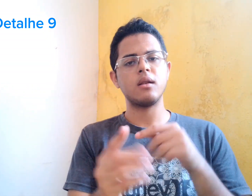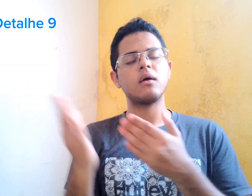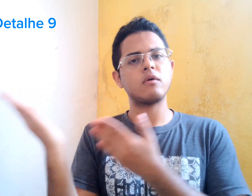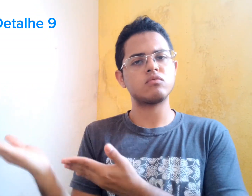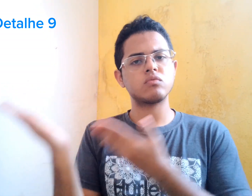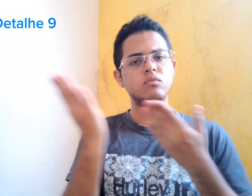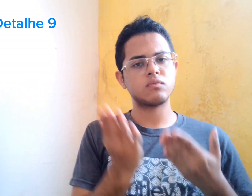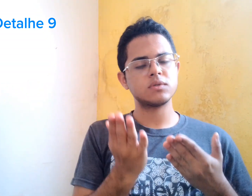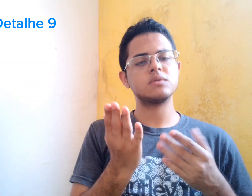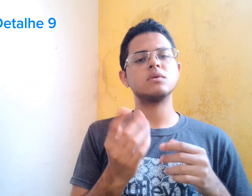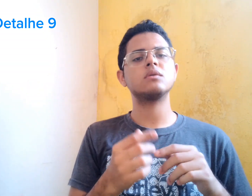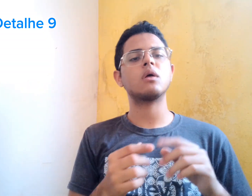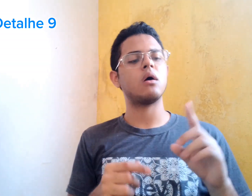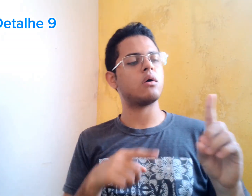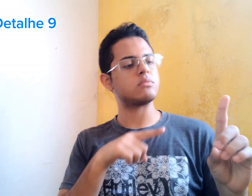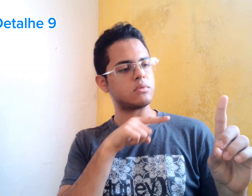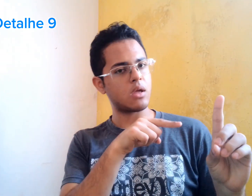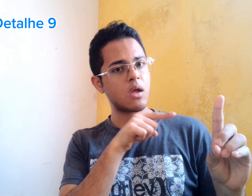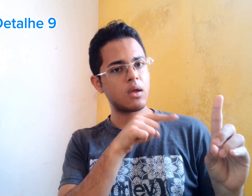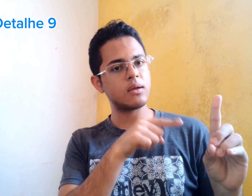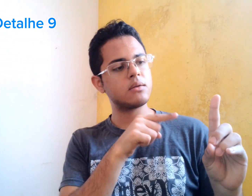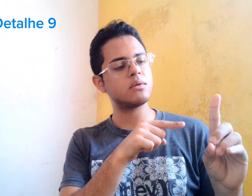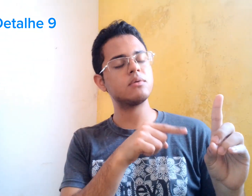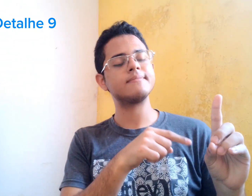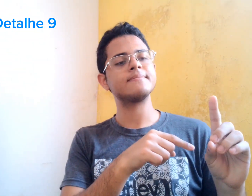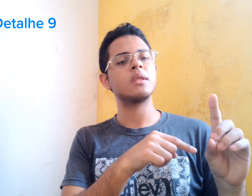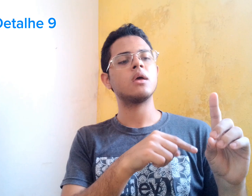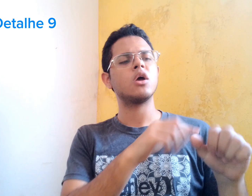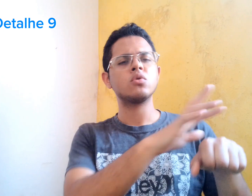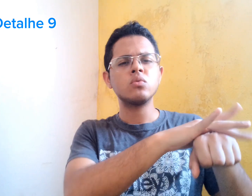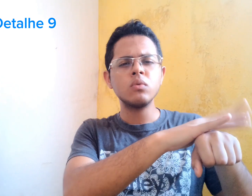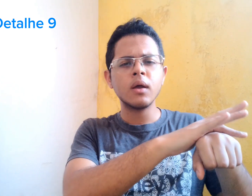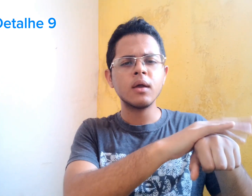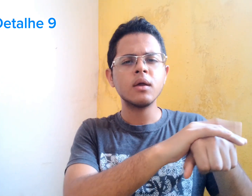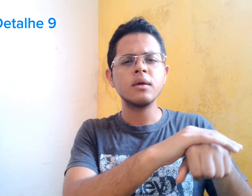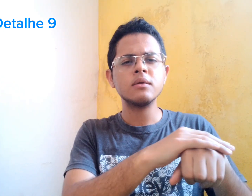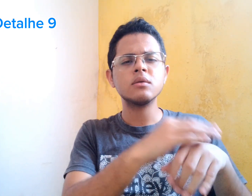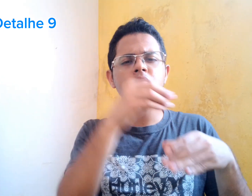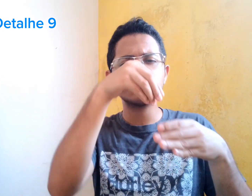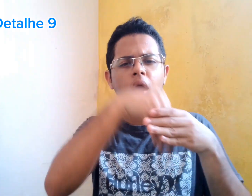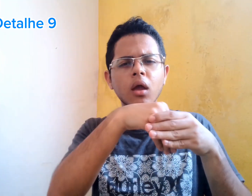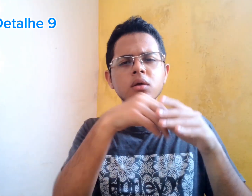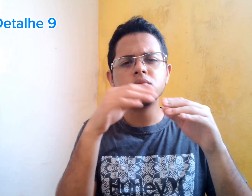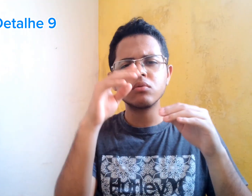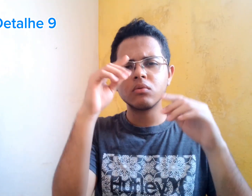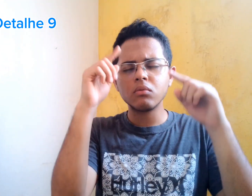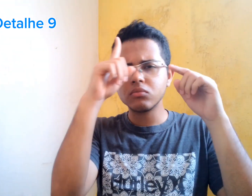Ela foi visitar ele doente... No hospital.